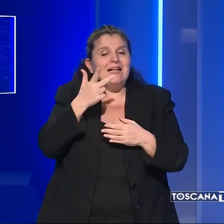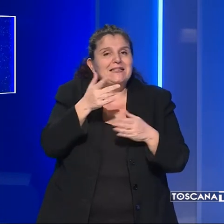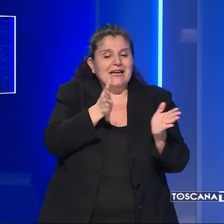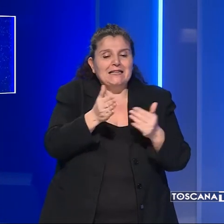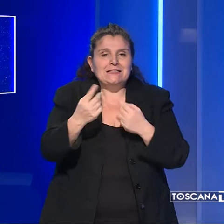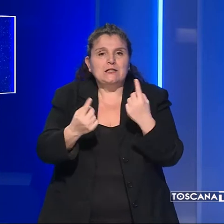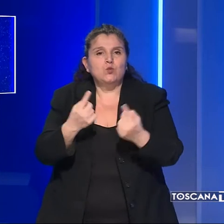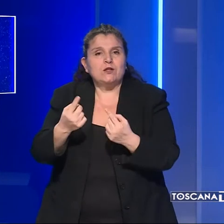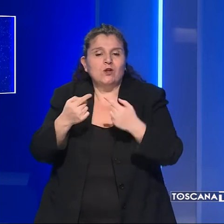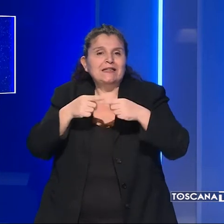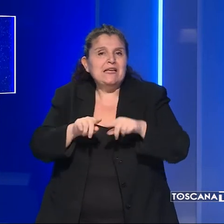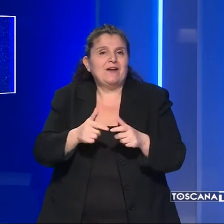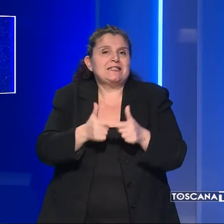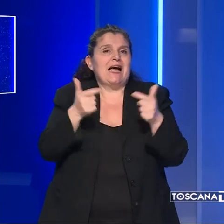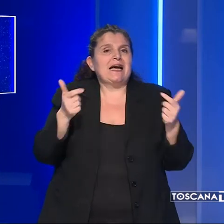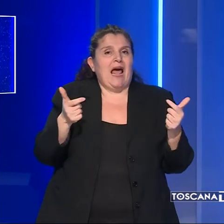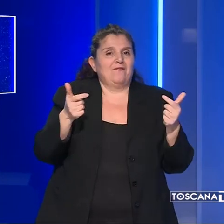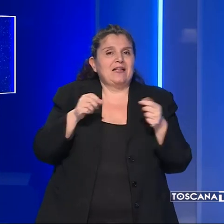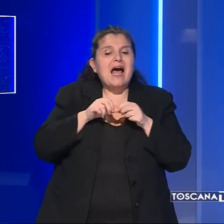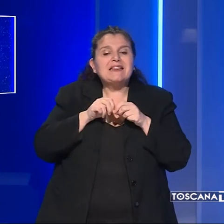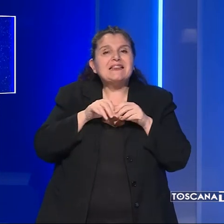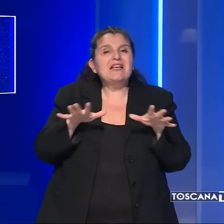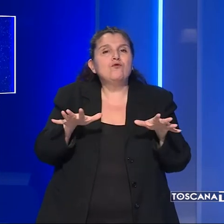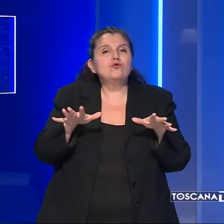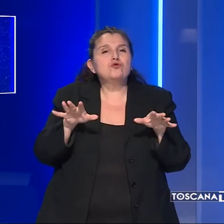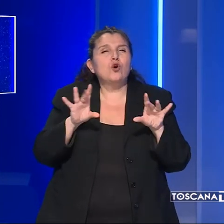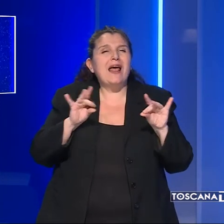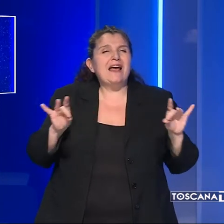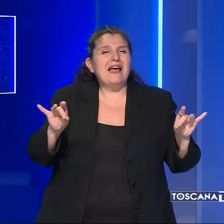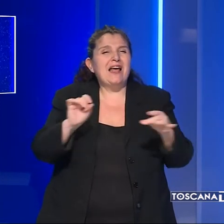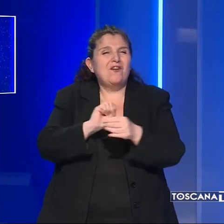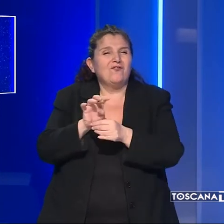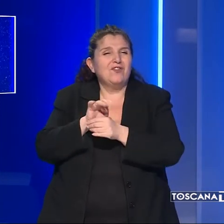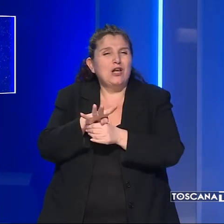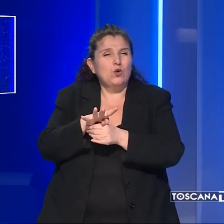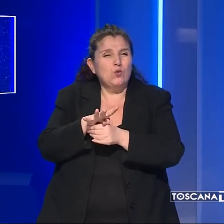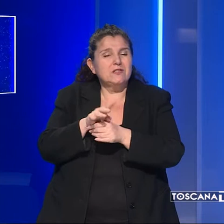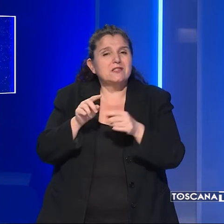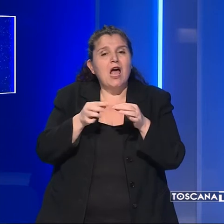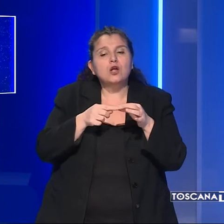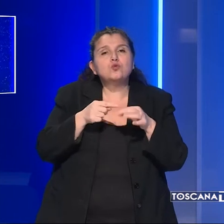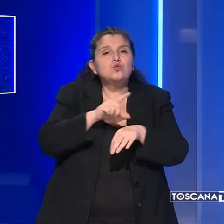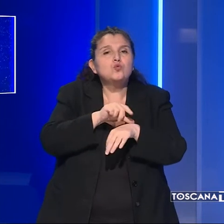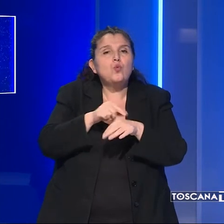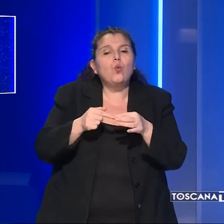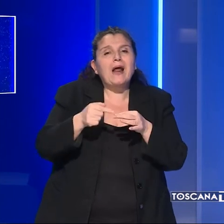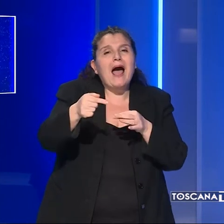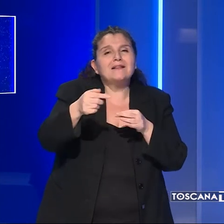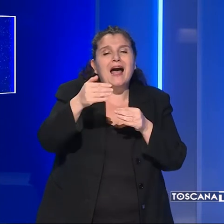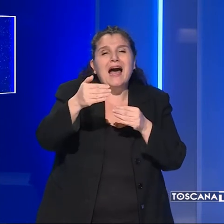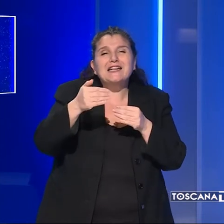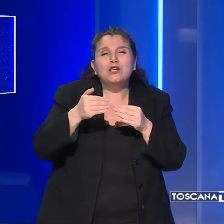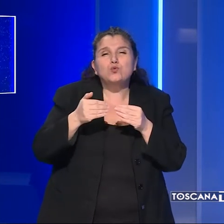di diversa gravità sulla diffusione del virus e sulla durata delle riduzioni alla